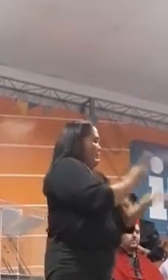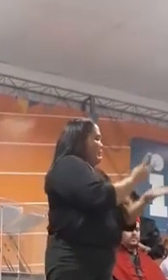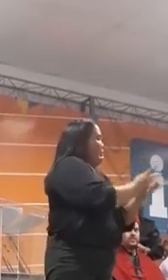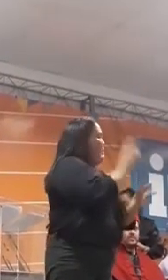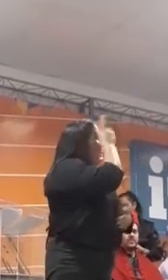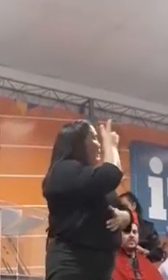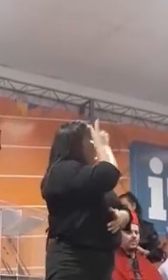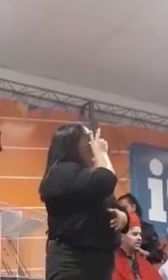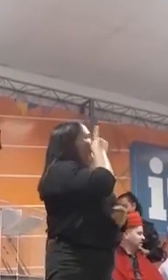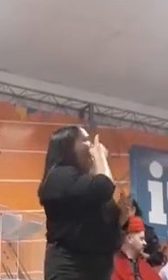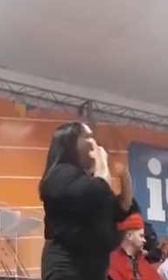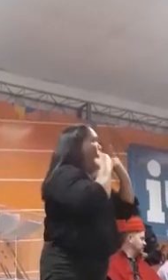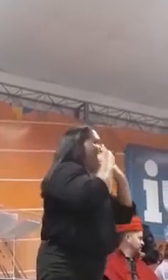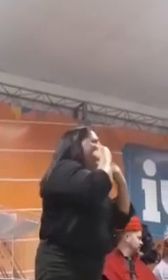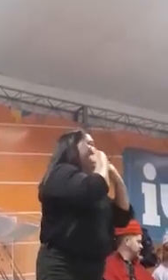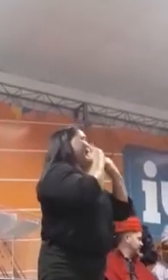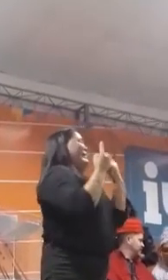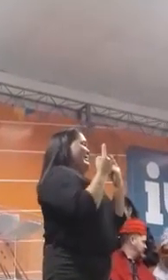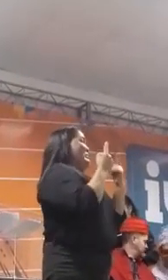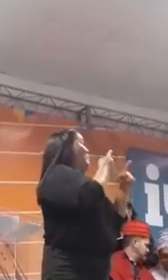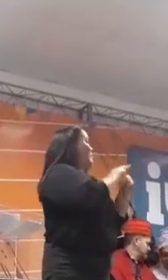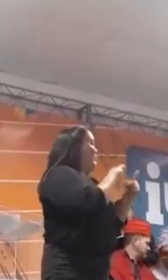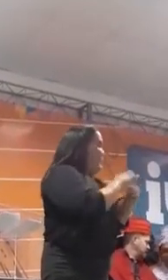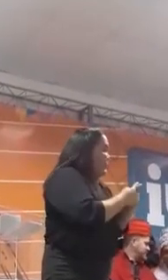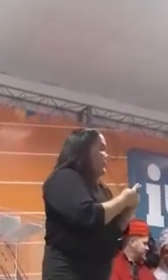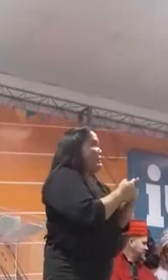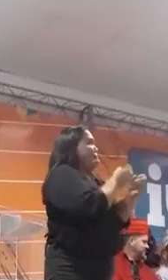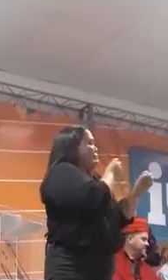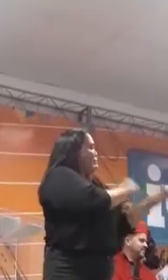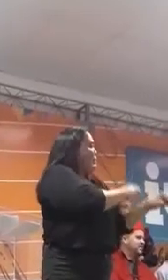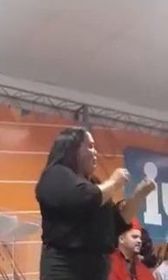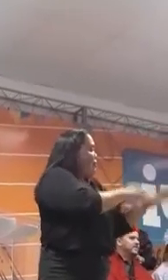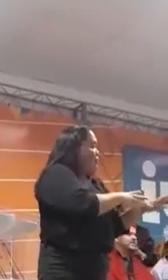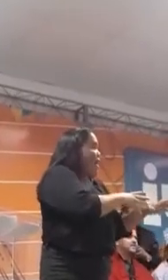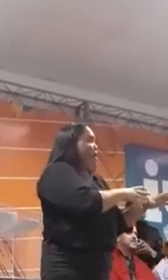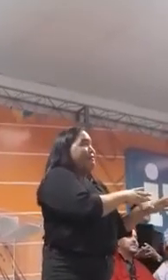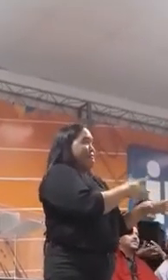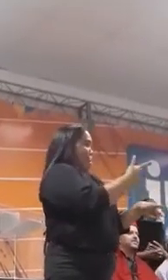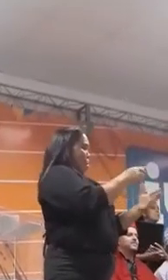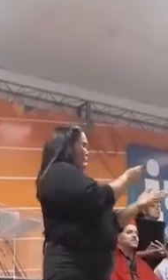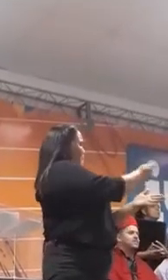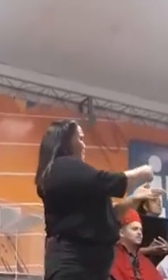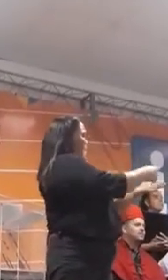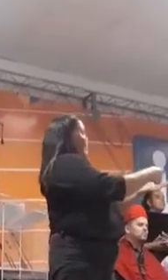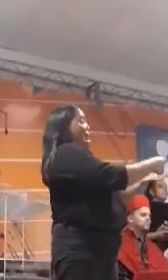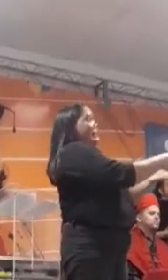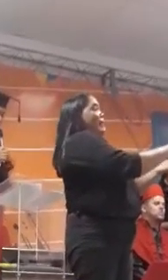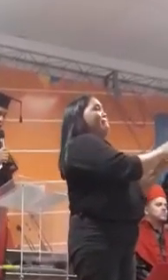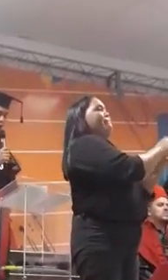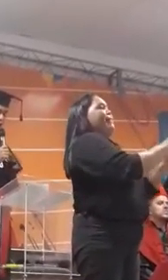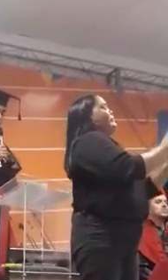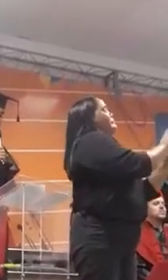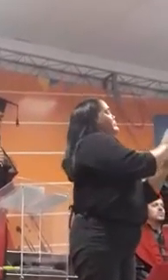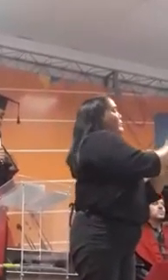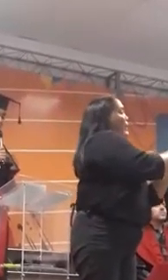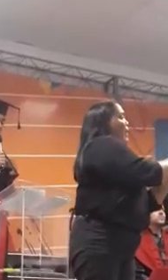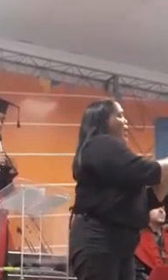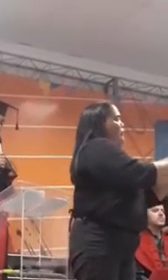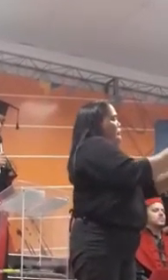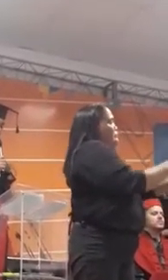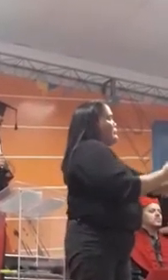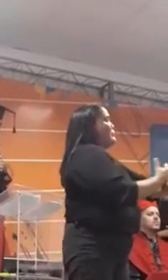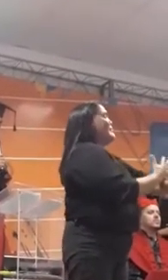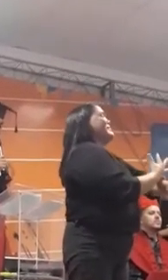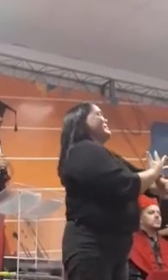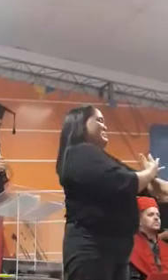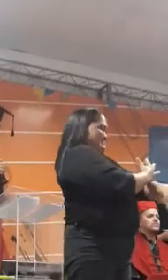choramos. Porque são aulas dadas sem anotações, mas com palavras e emoções. Foram aulas em